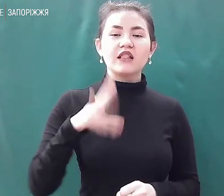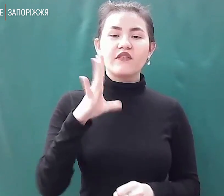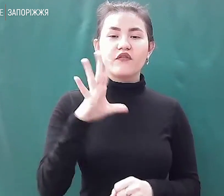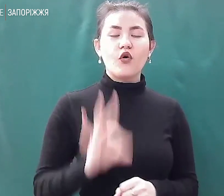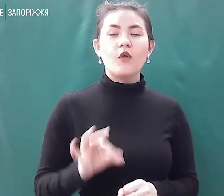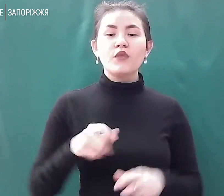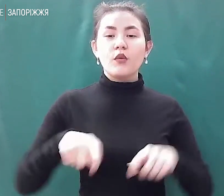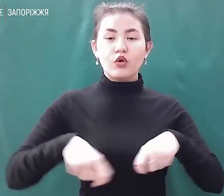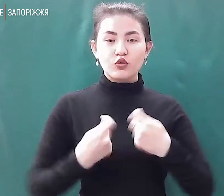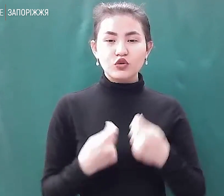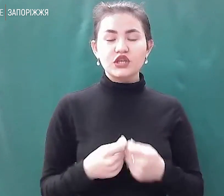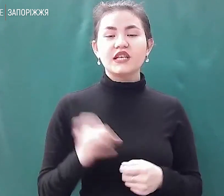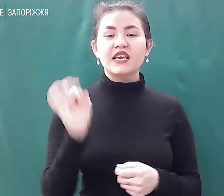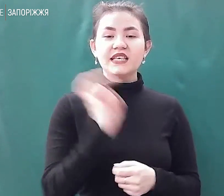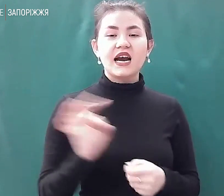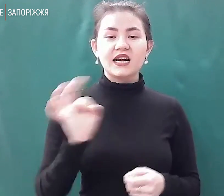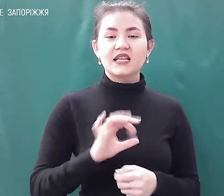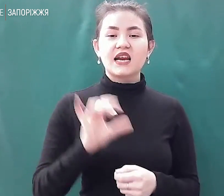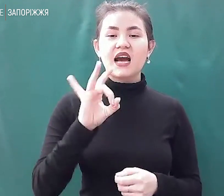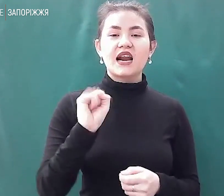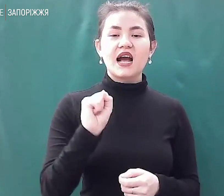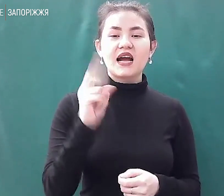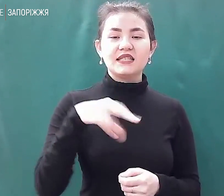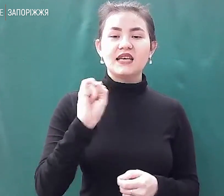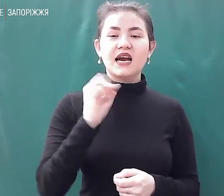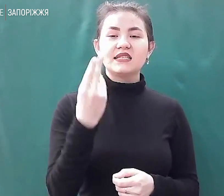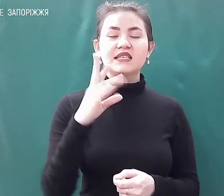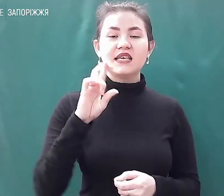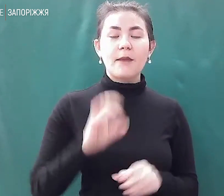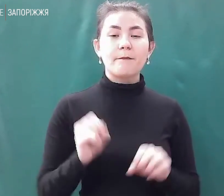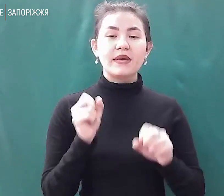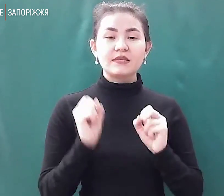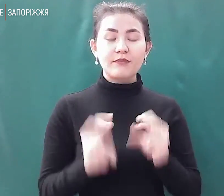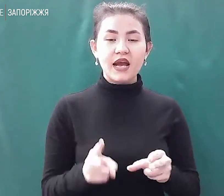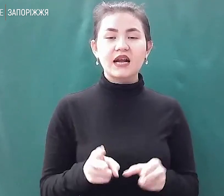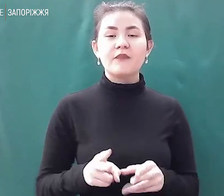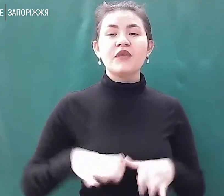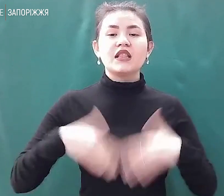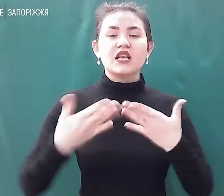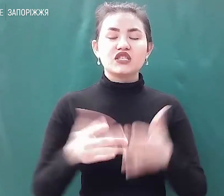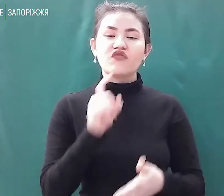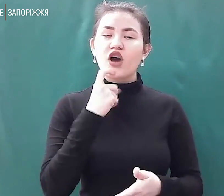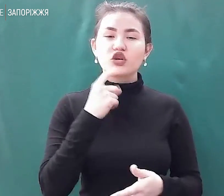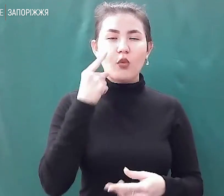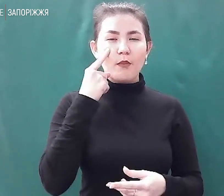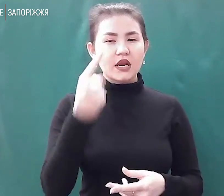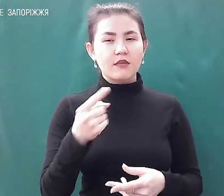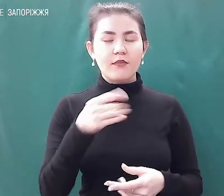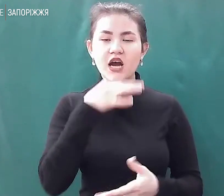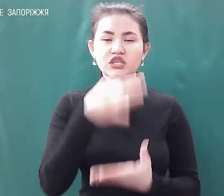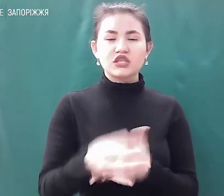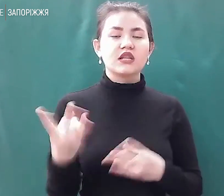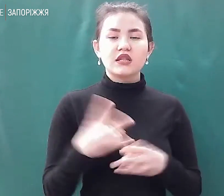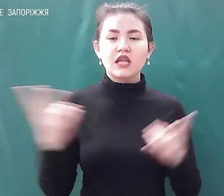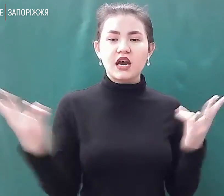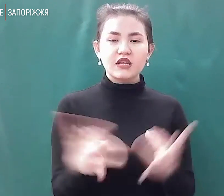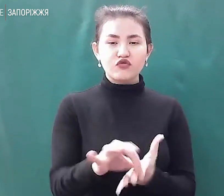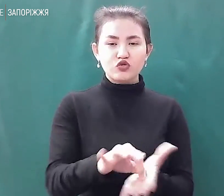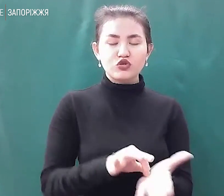радіаційної безпеки. Наслідки важко передбачити. Потрібне негайне втручання МЕГАТЕ та країн